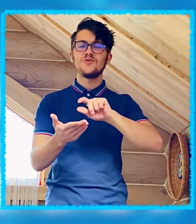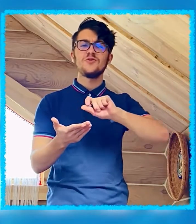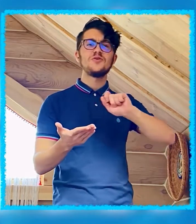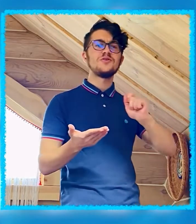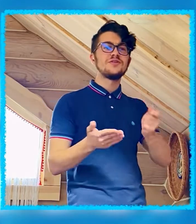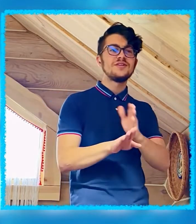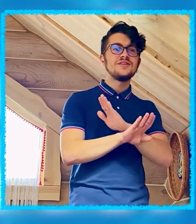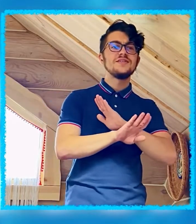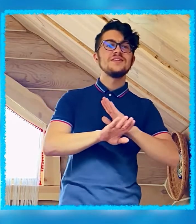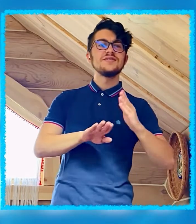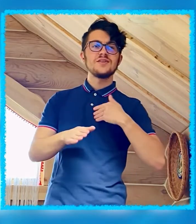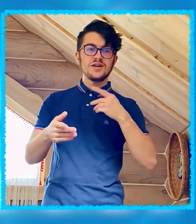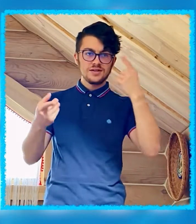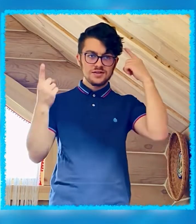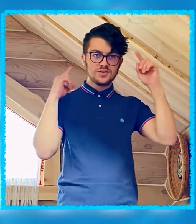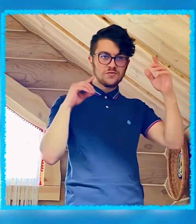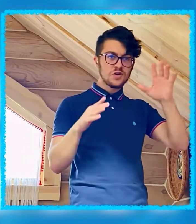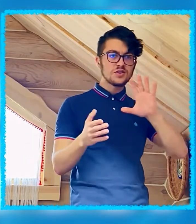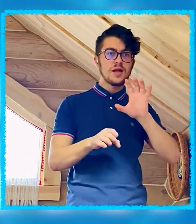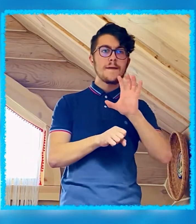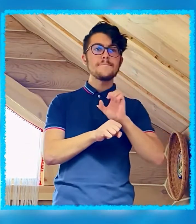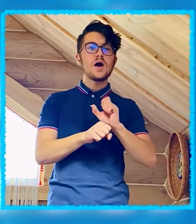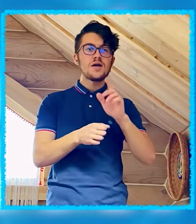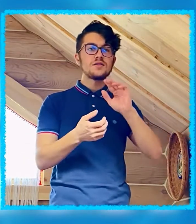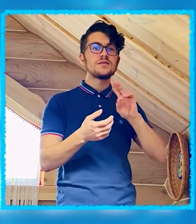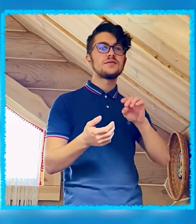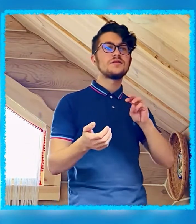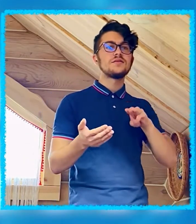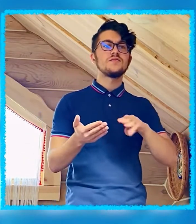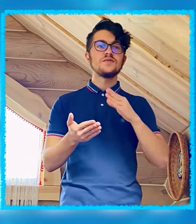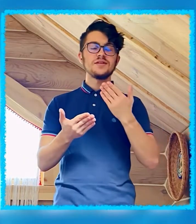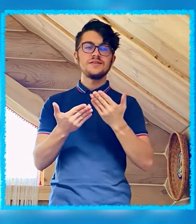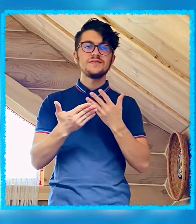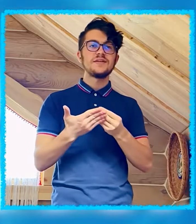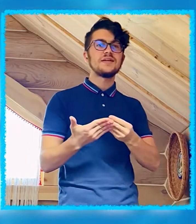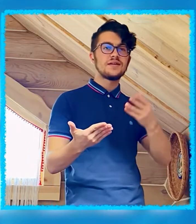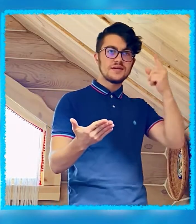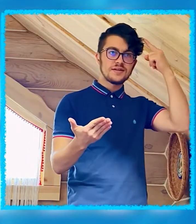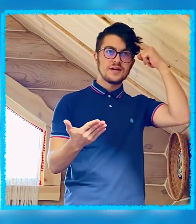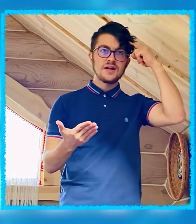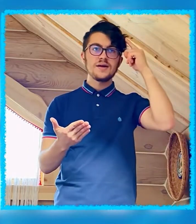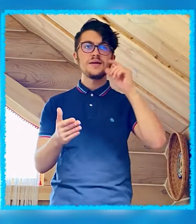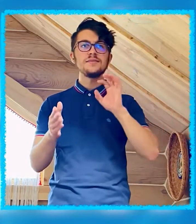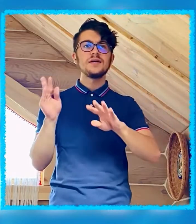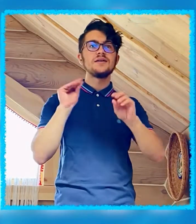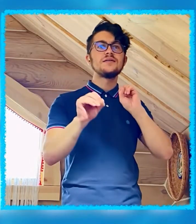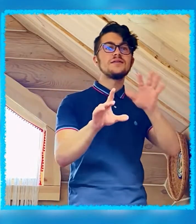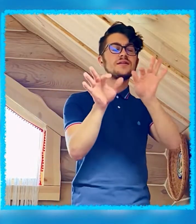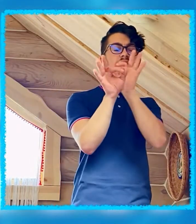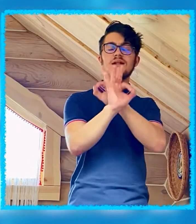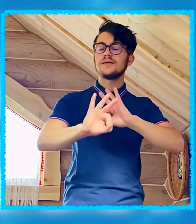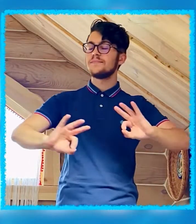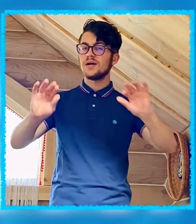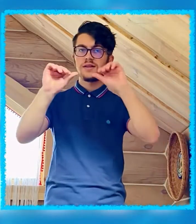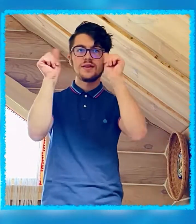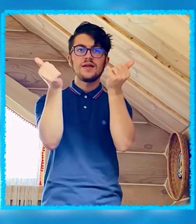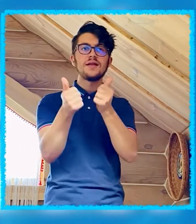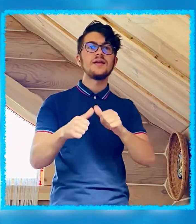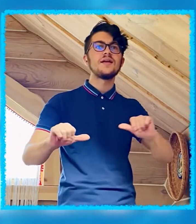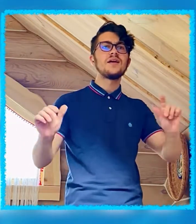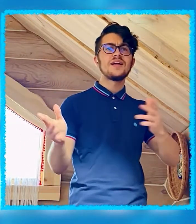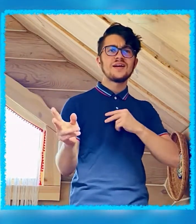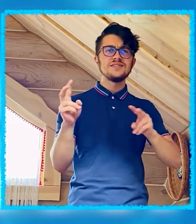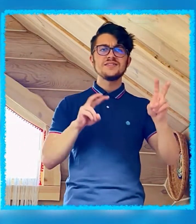не включен Я создал фоторобот в своей голове Набросал идеальный